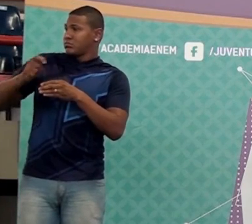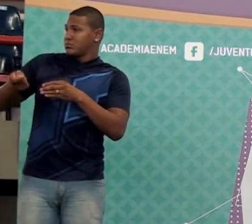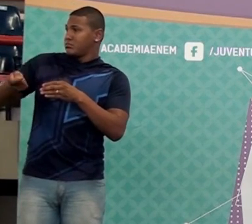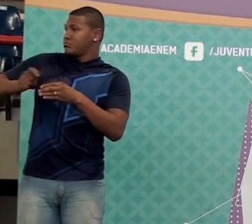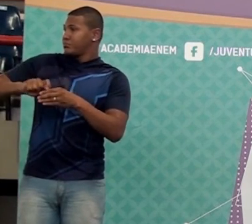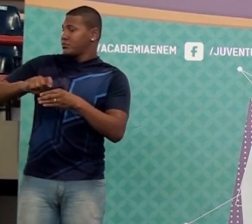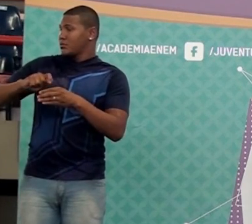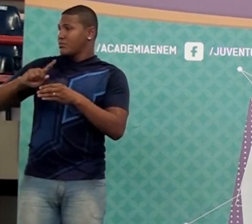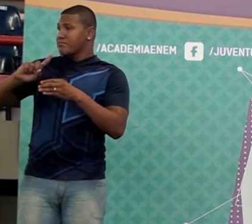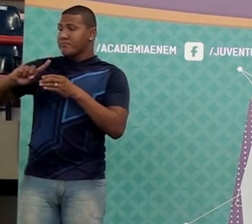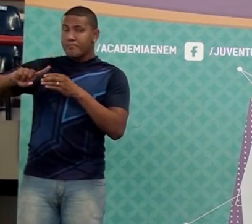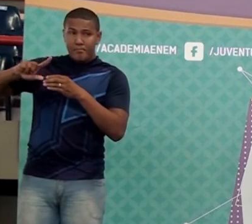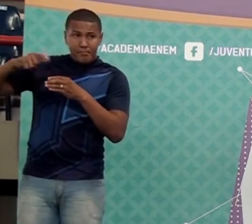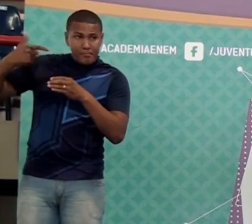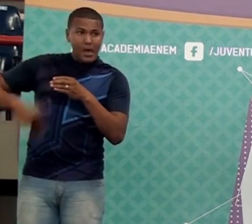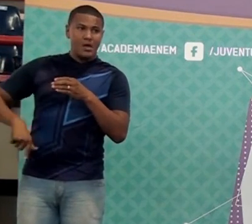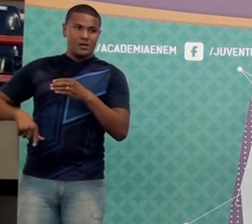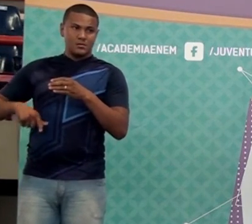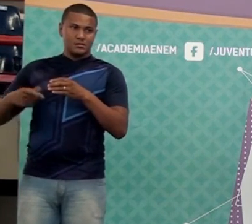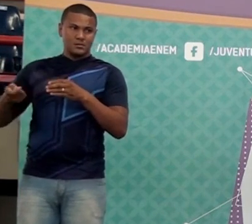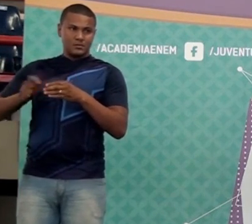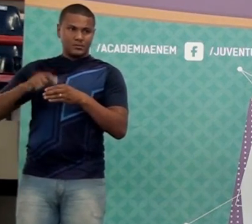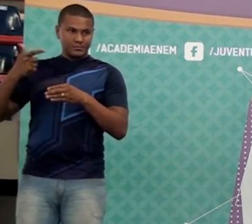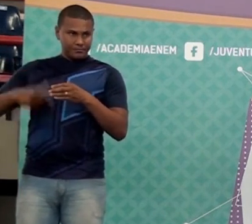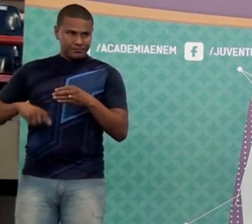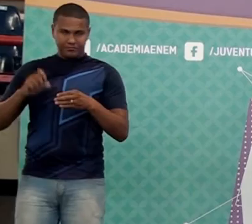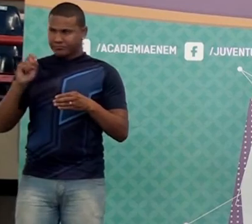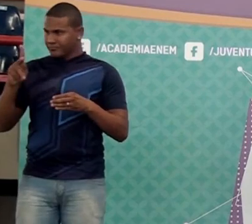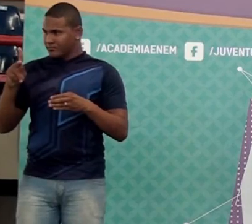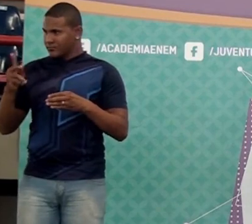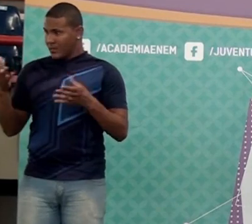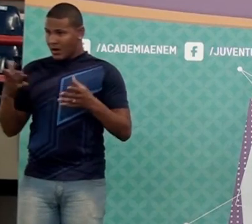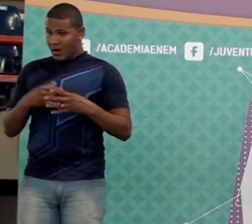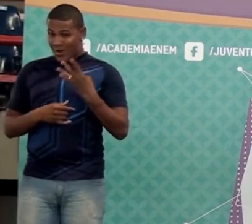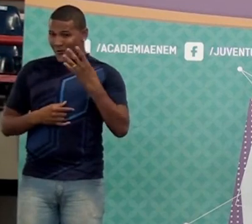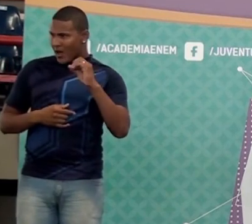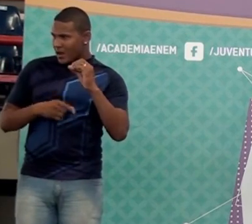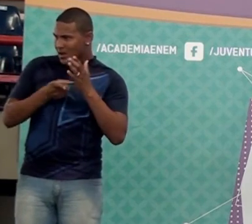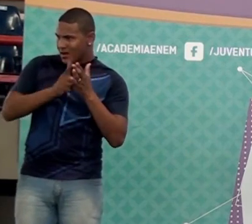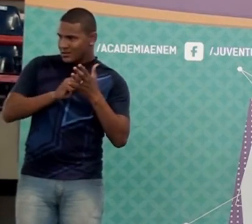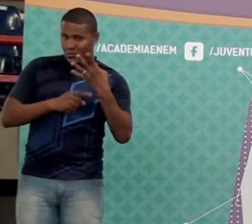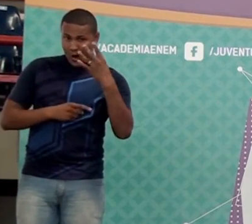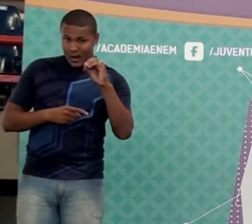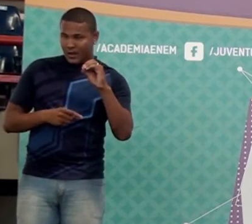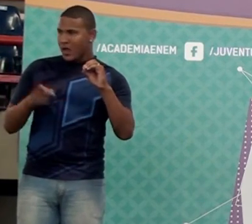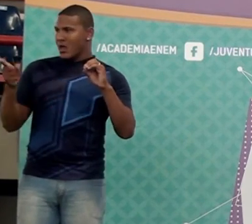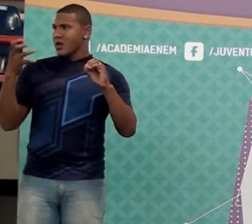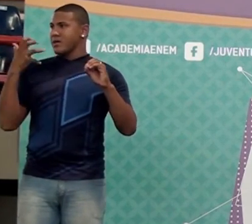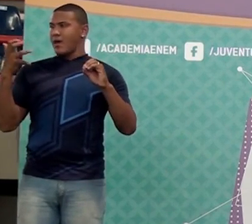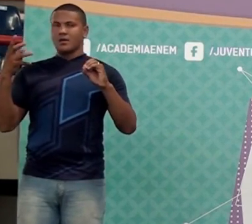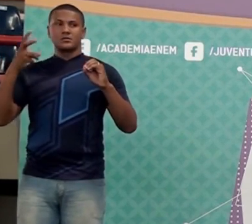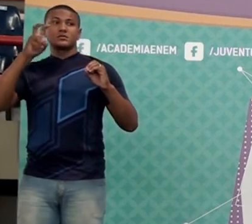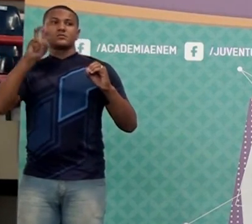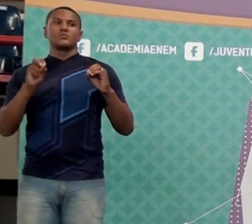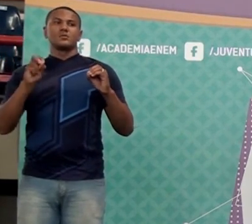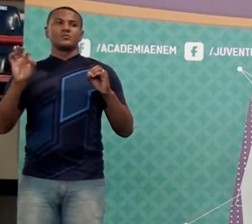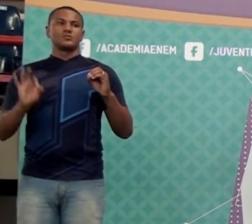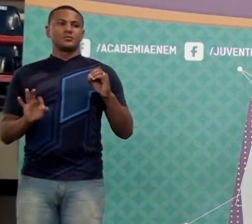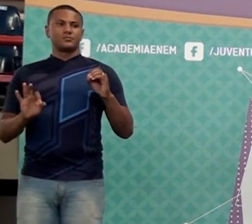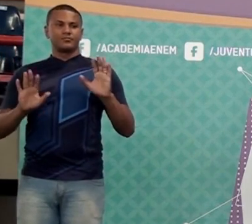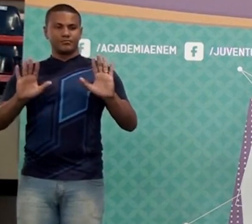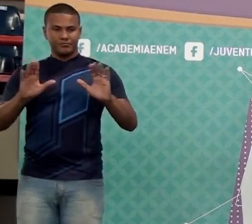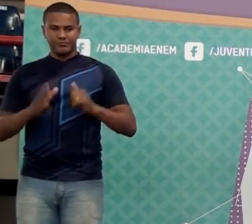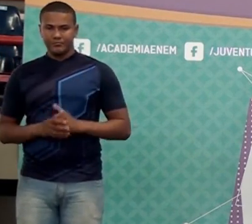para 50%. Era 40%. Vai ter que ficar 50%. Show? Então percebe. Imagina que eu vou chamar de